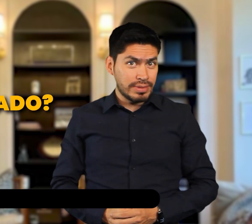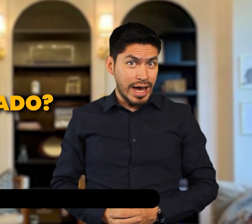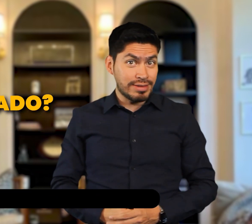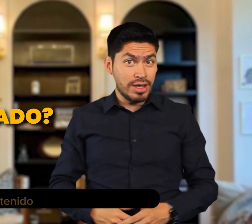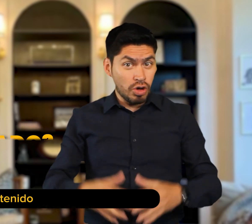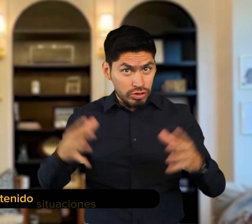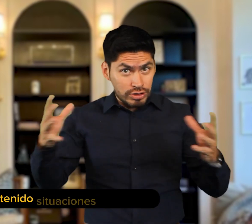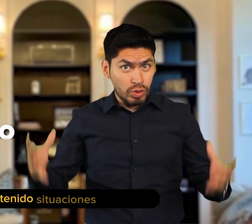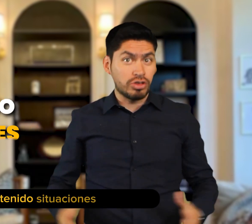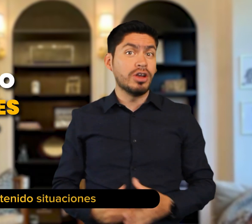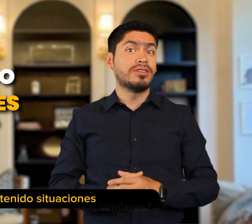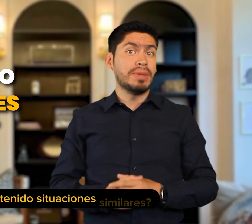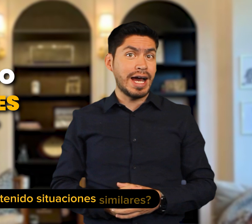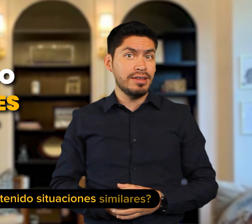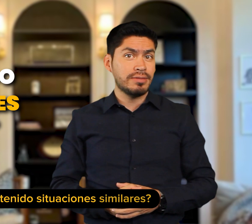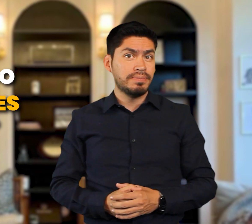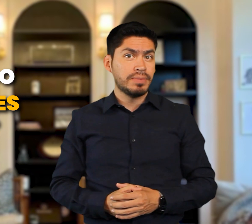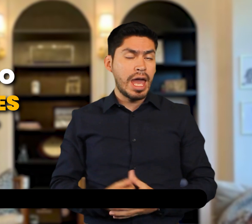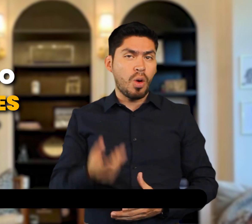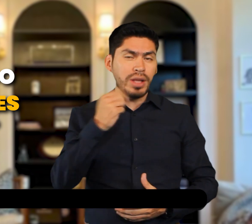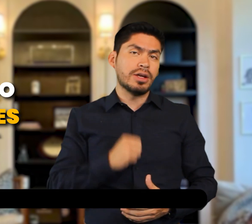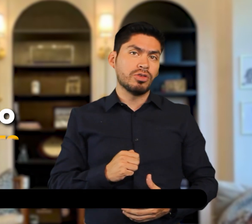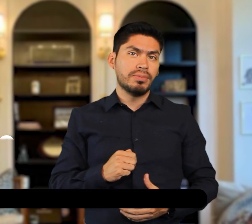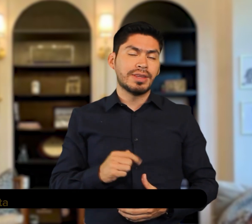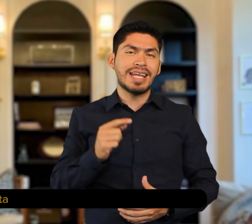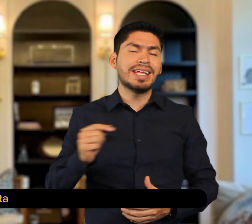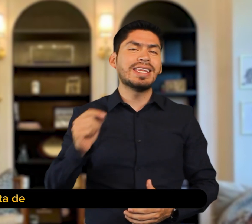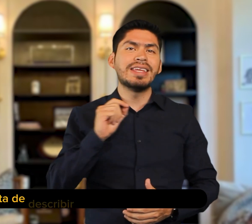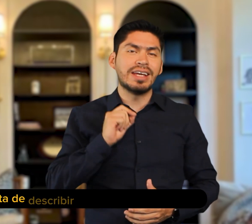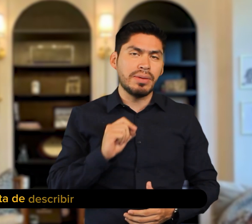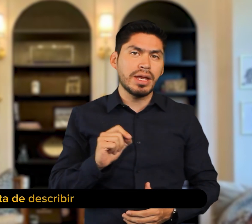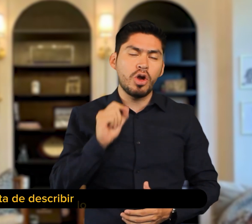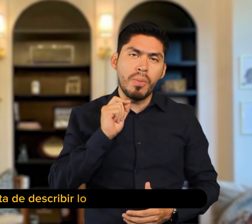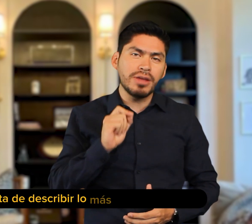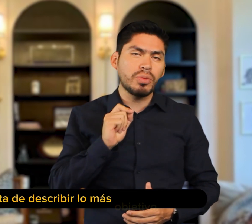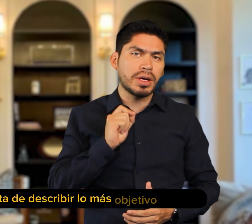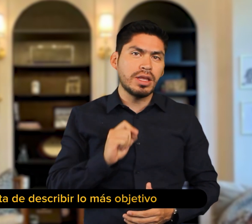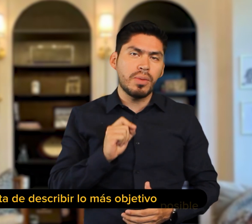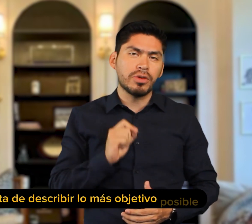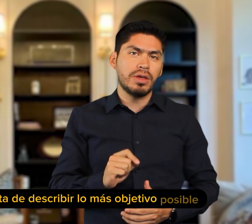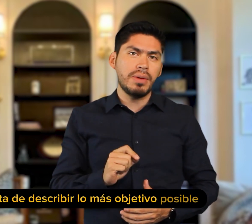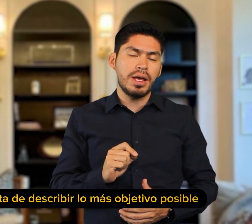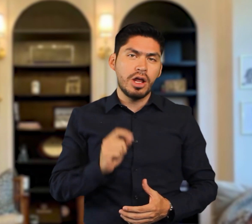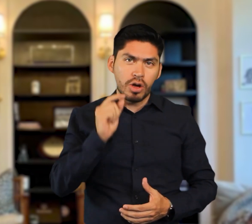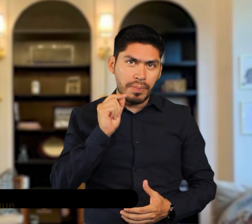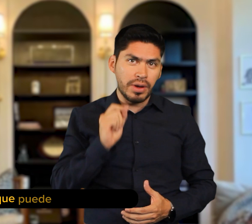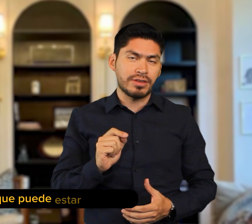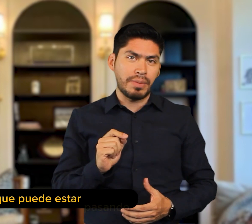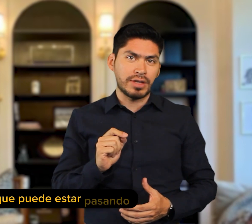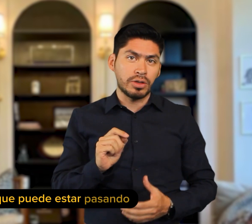¿Has tenido situaciones similares? Cuéntanos, trata de describir lo más objetivo posible lo que puede estar pasando